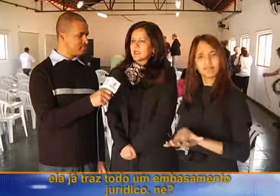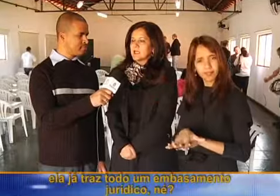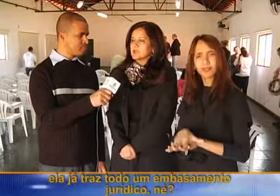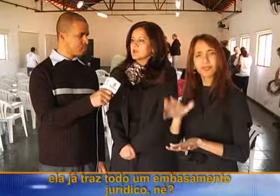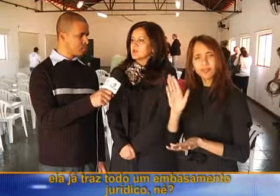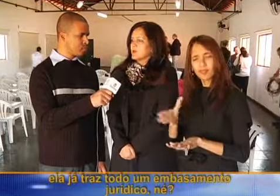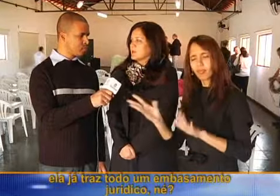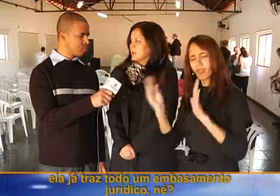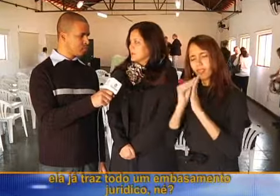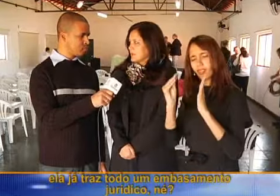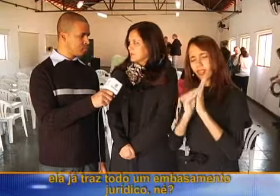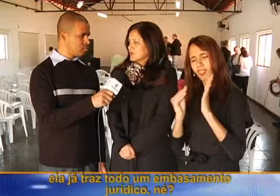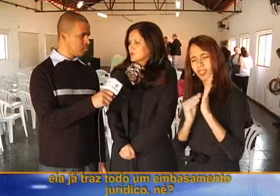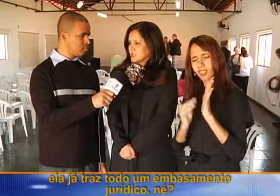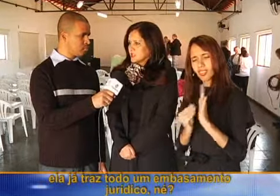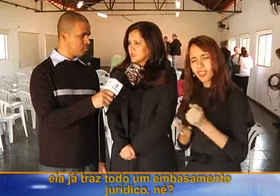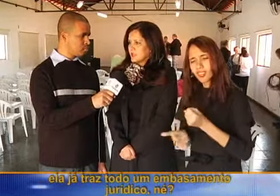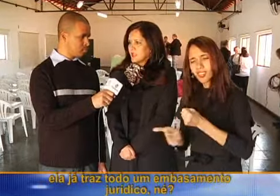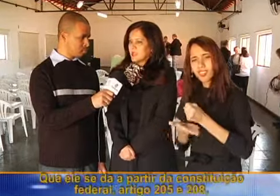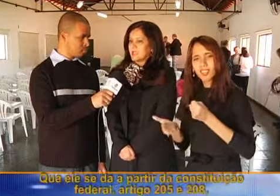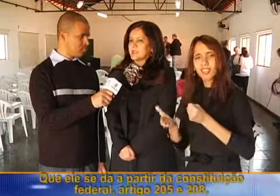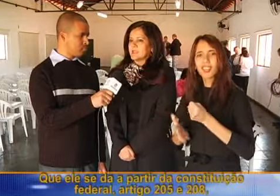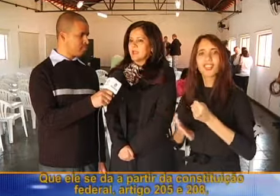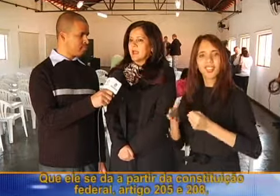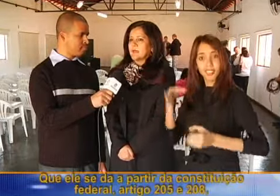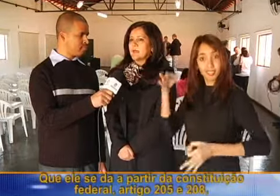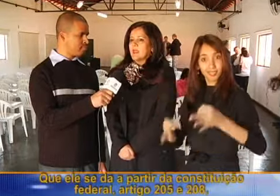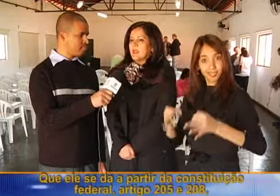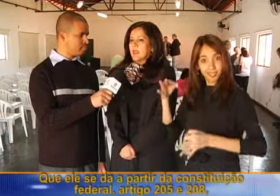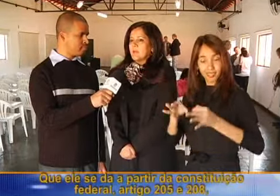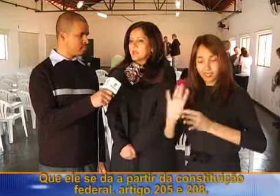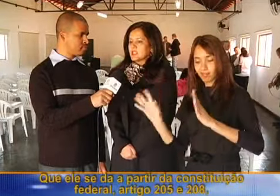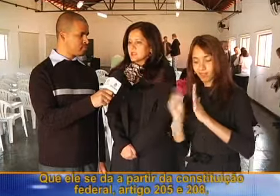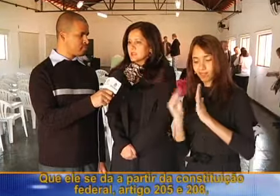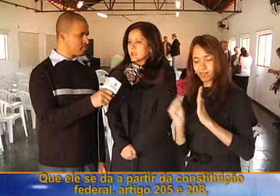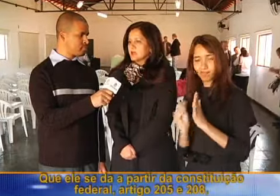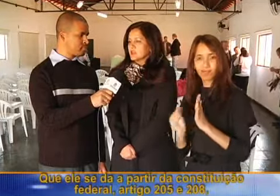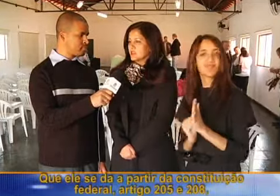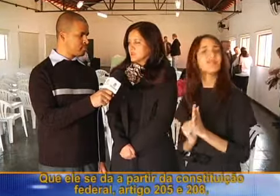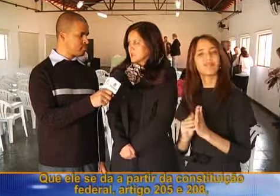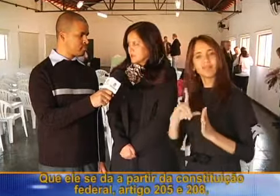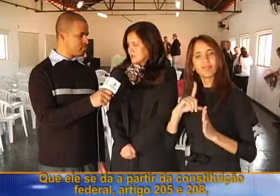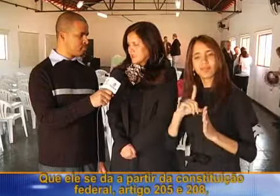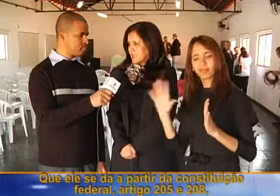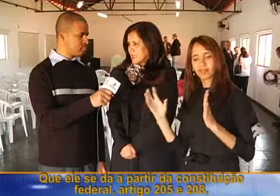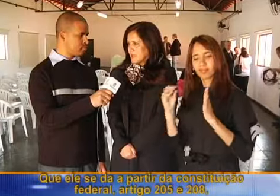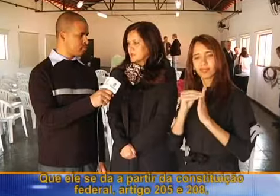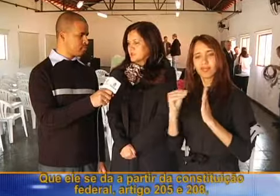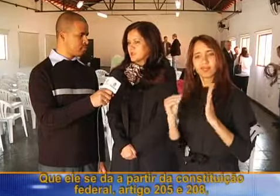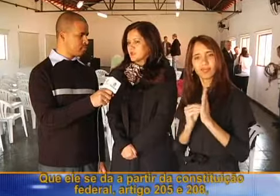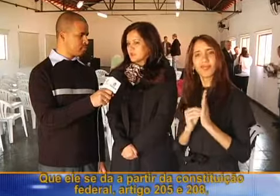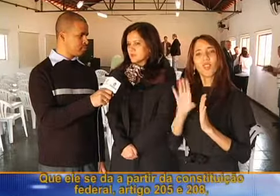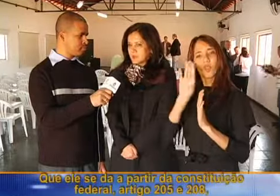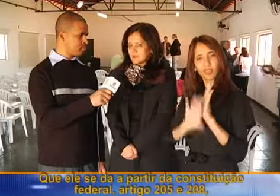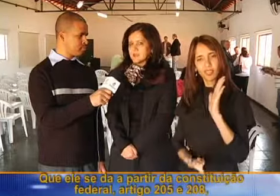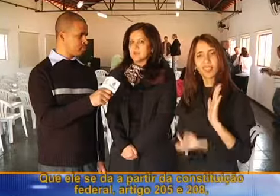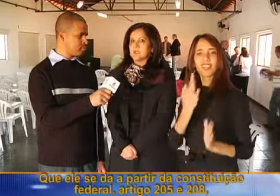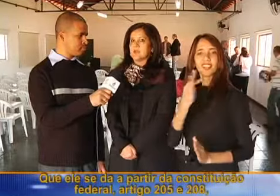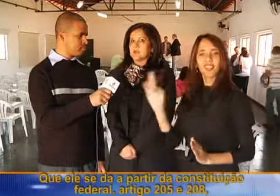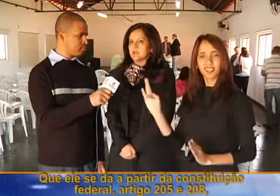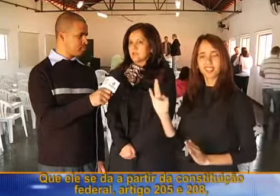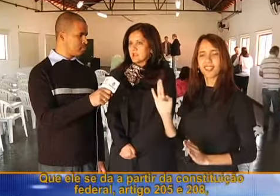ela já traz todo um embasamento jurídico, né? Que ele se dá a partir da Constituição Federal, no seu artigo